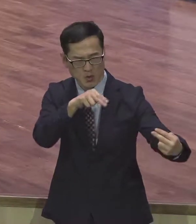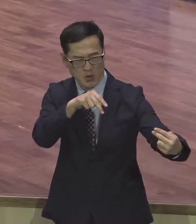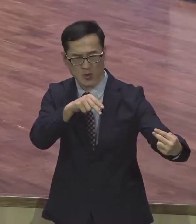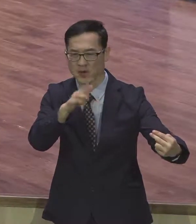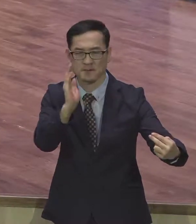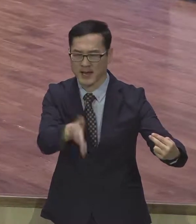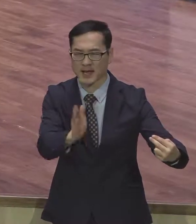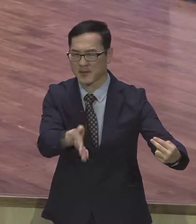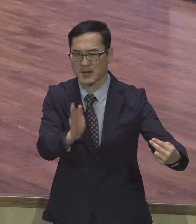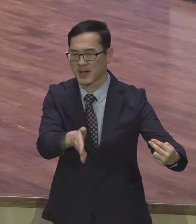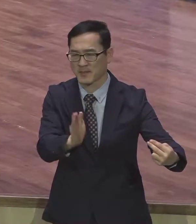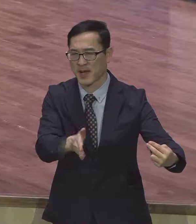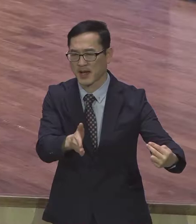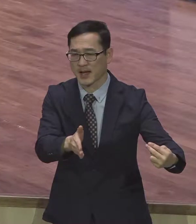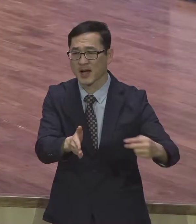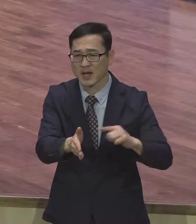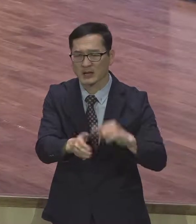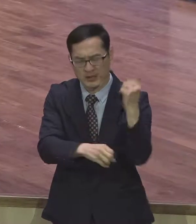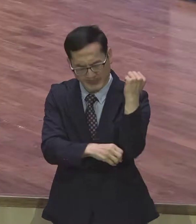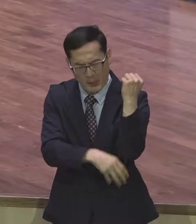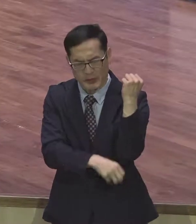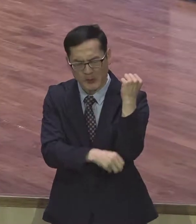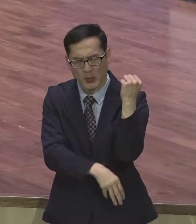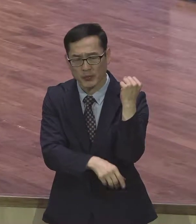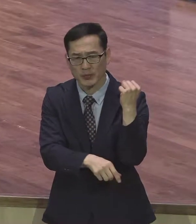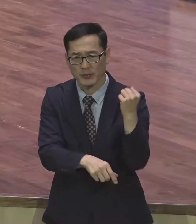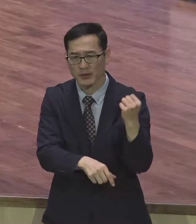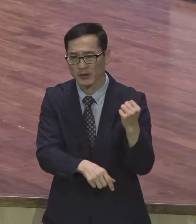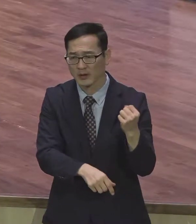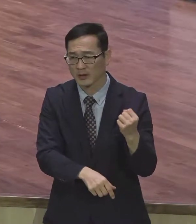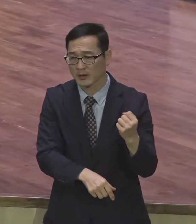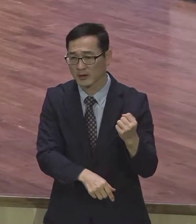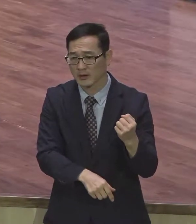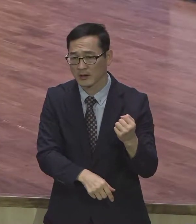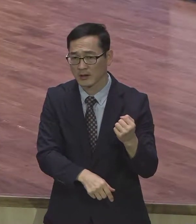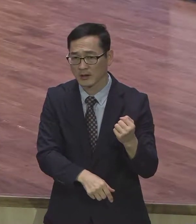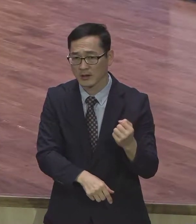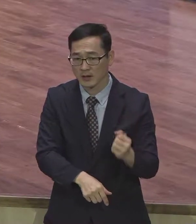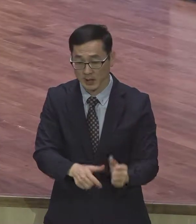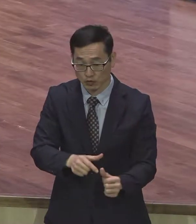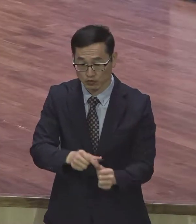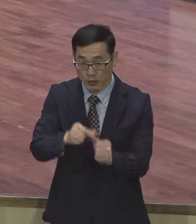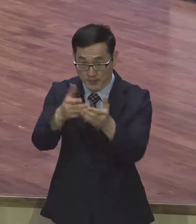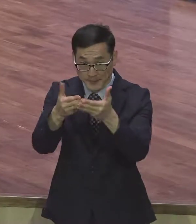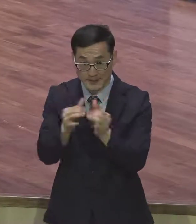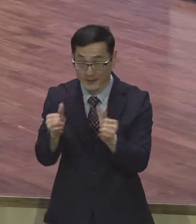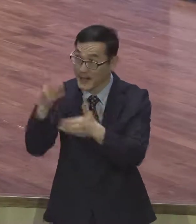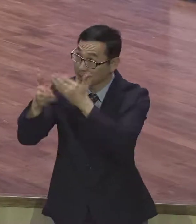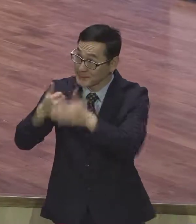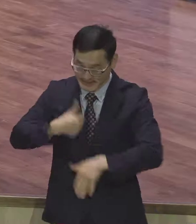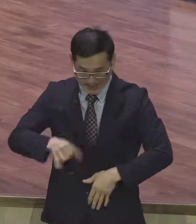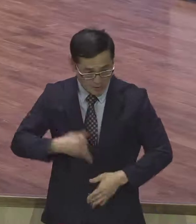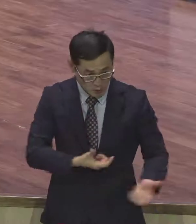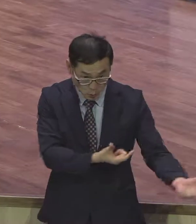것은 기본이다. 기본 비판하지 않는 것. 교회에서 구원받은 하나님의 자녀의 본질을 안다고 하면